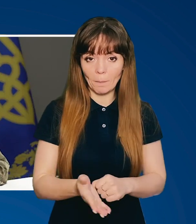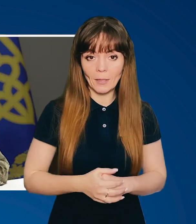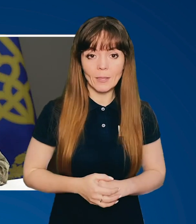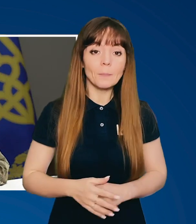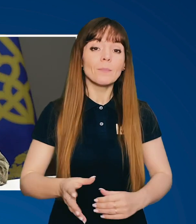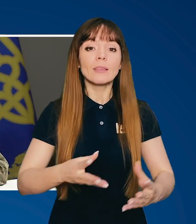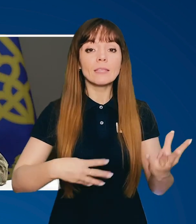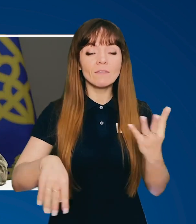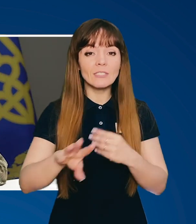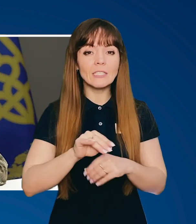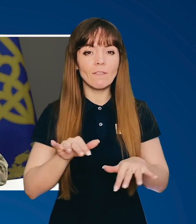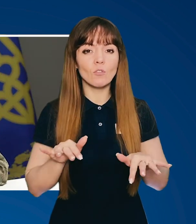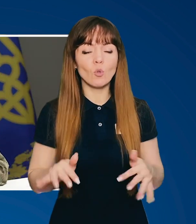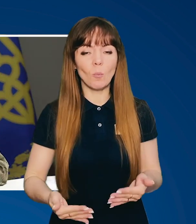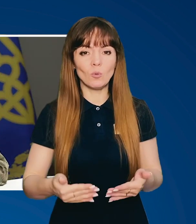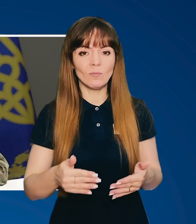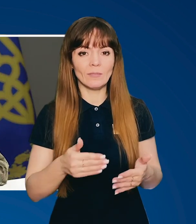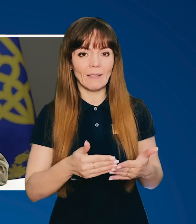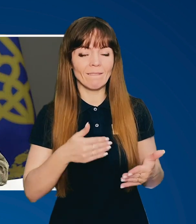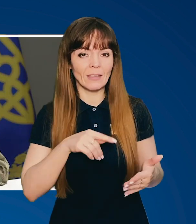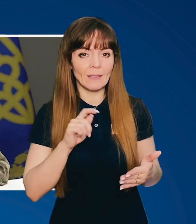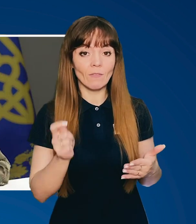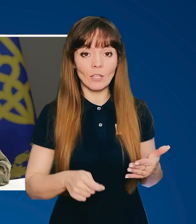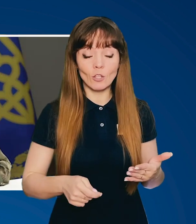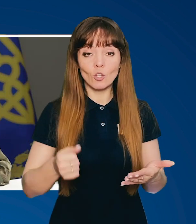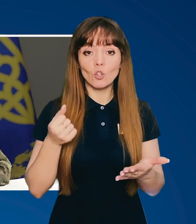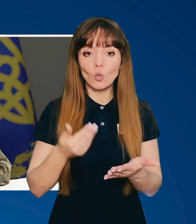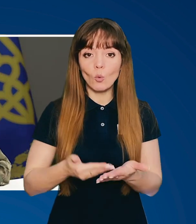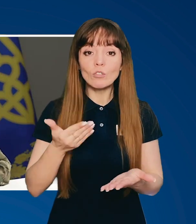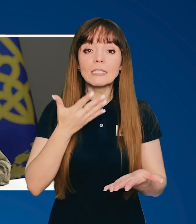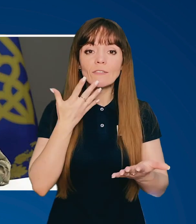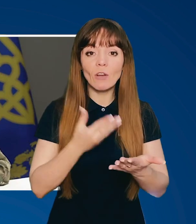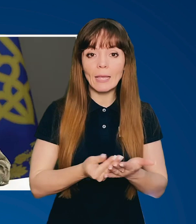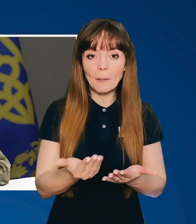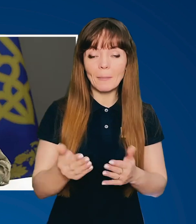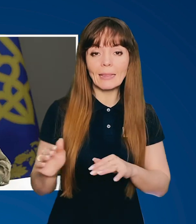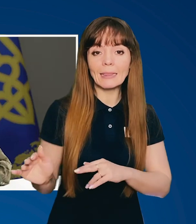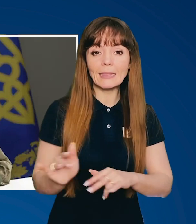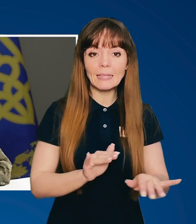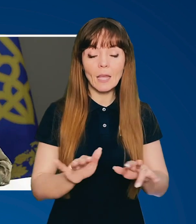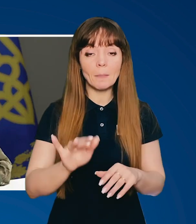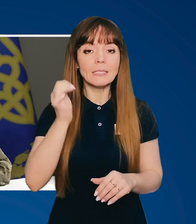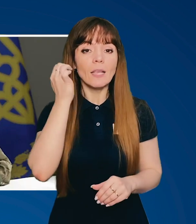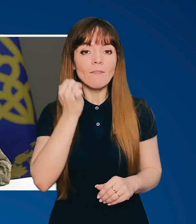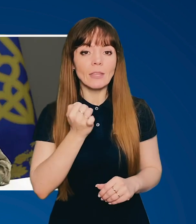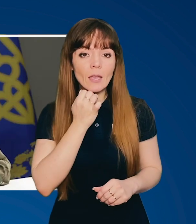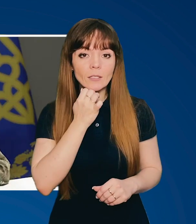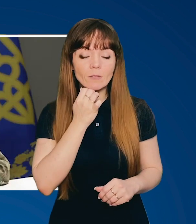Всі втомлюються від війни. Тож, своїми діями, і завдяки